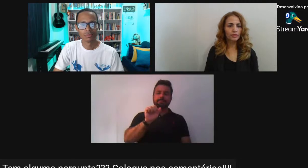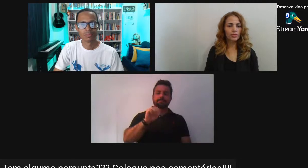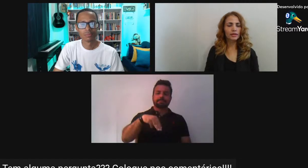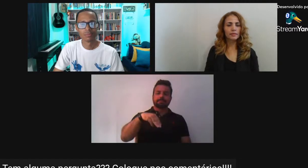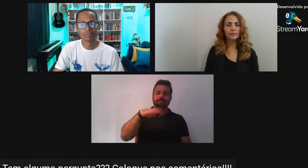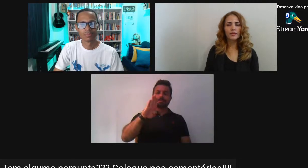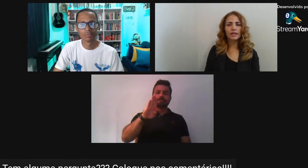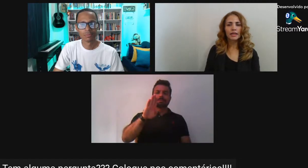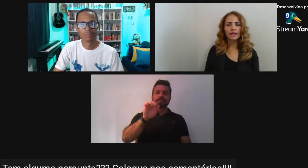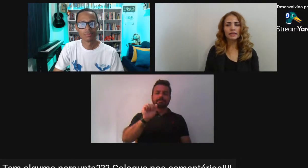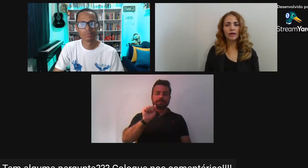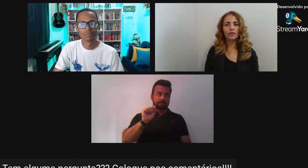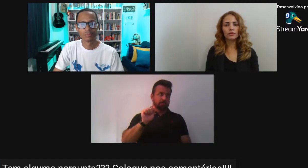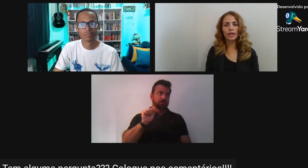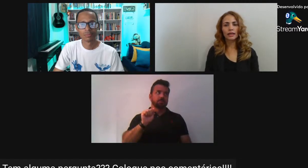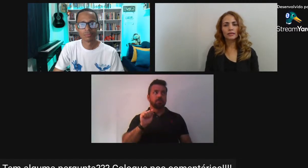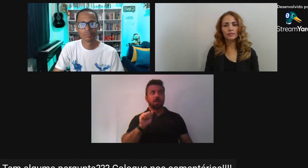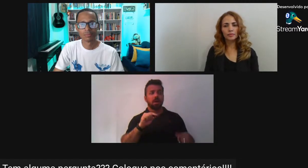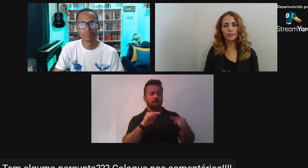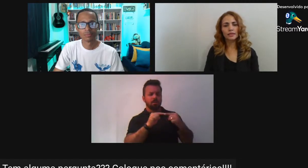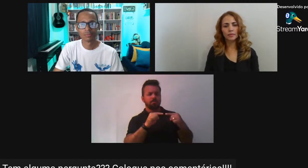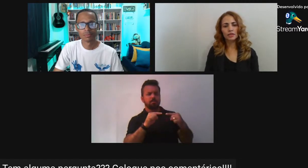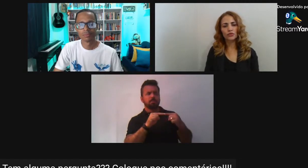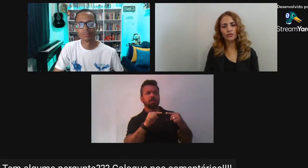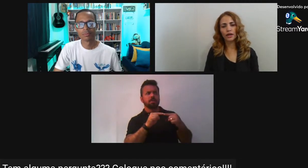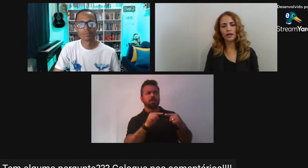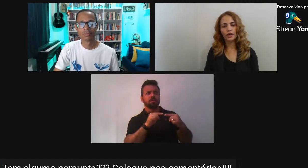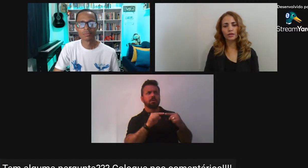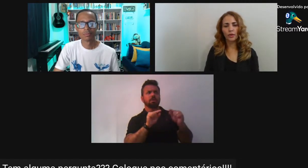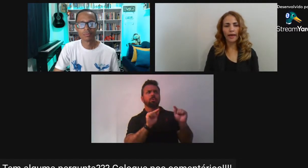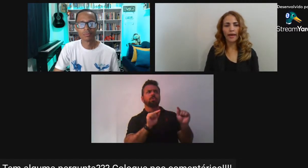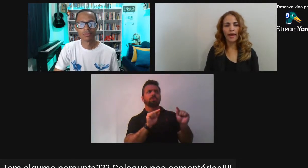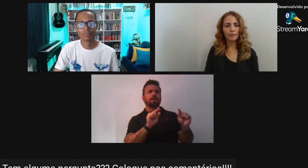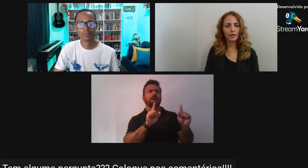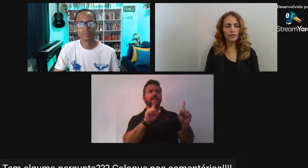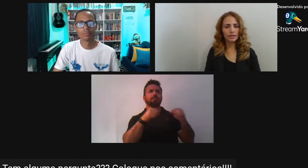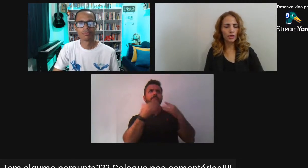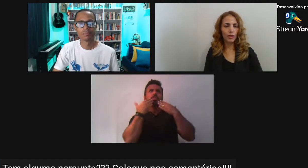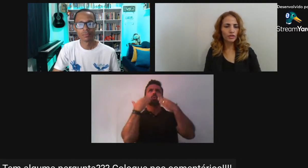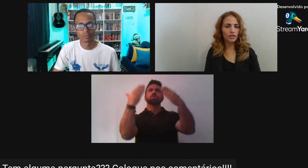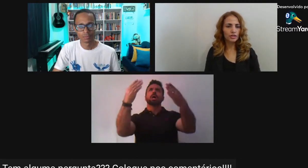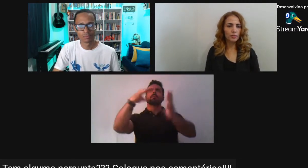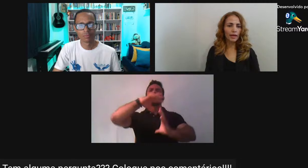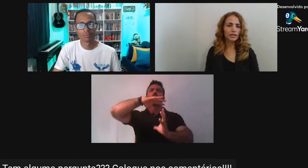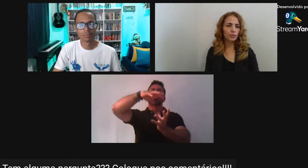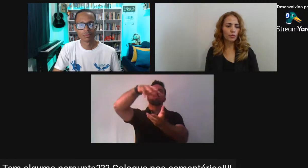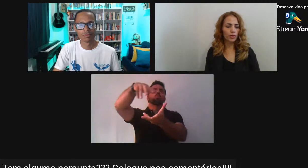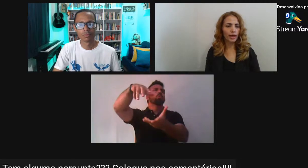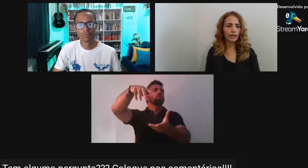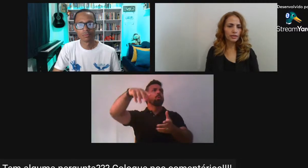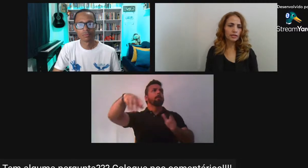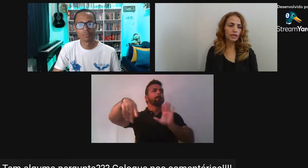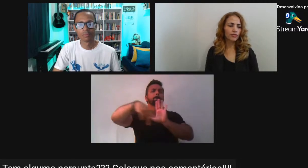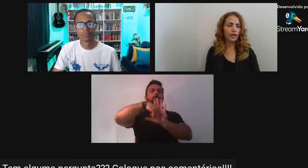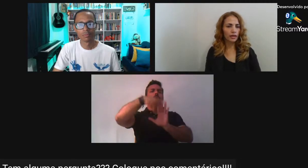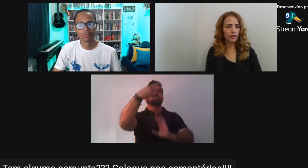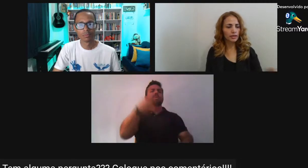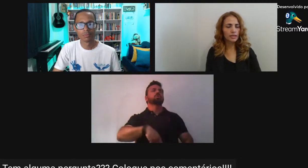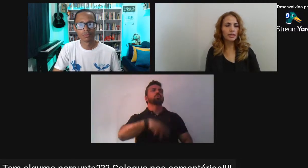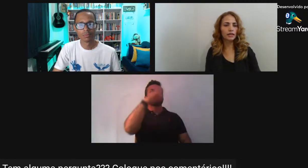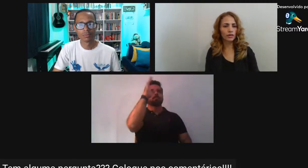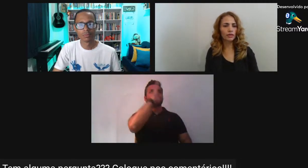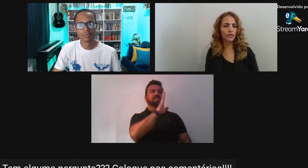Brasil O samba Então Mas o funk O rap Essas linguagens Mais populares Que